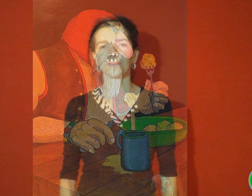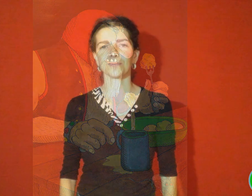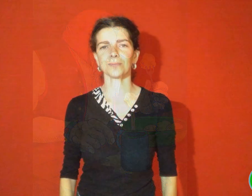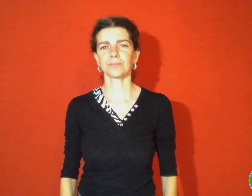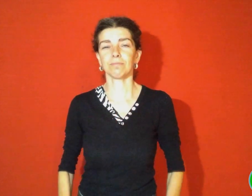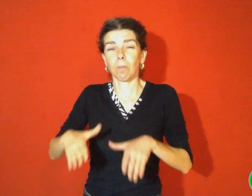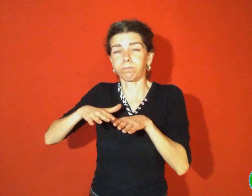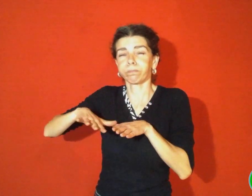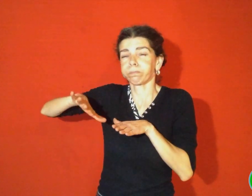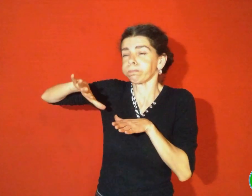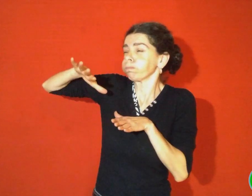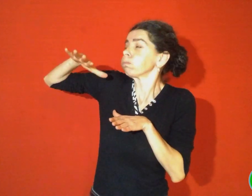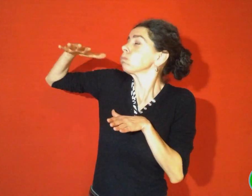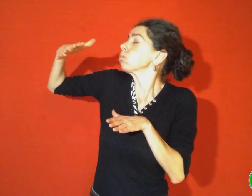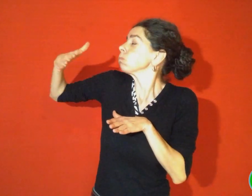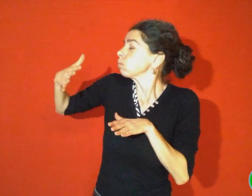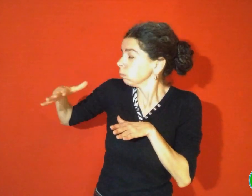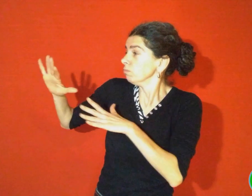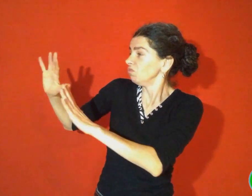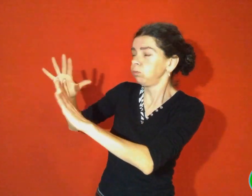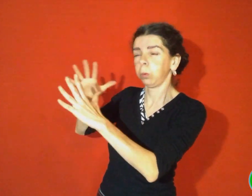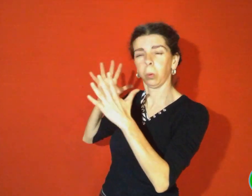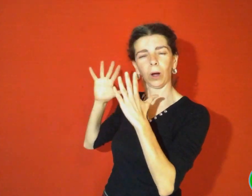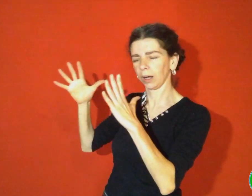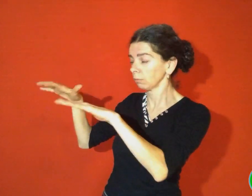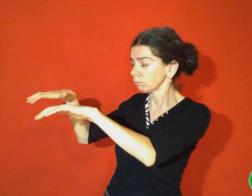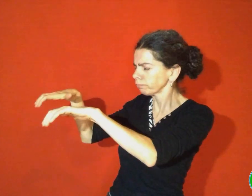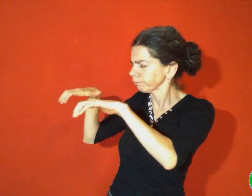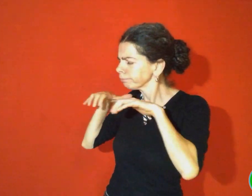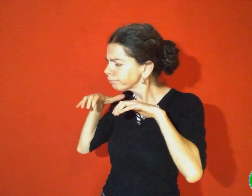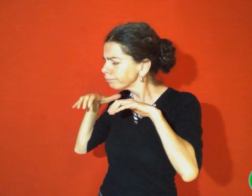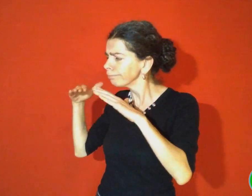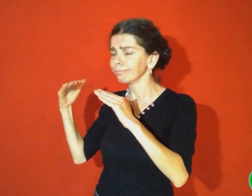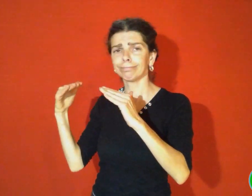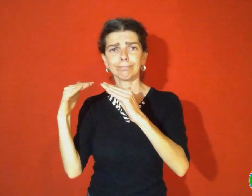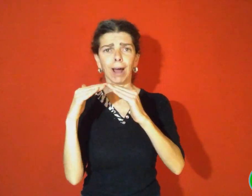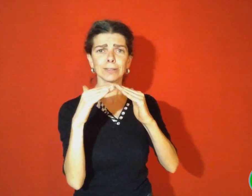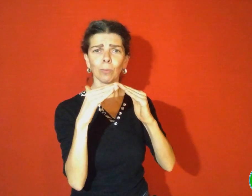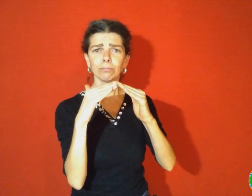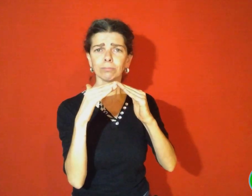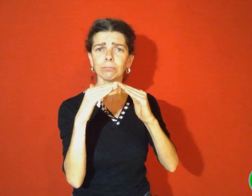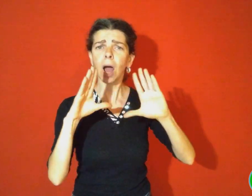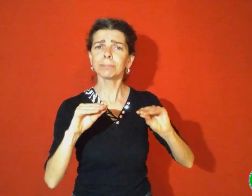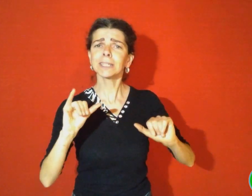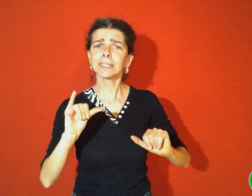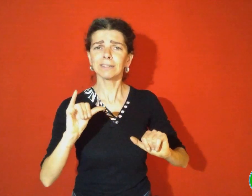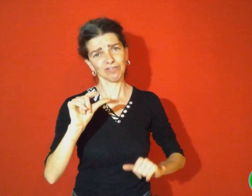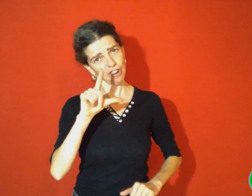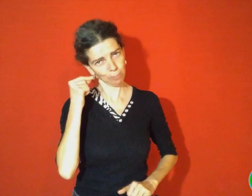Dans une vallée éloignée, une clairière s'ouvrait au milieu des bois. Là vivait